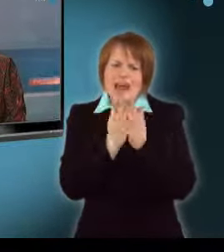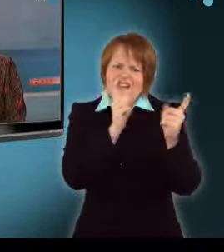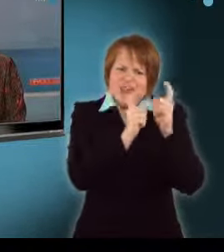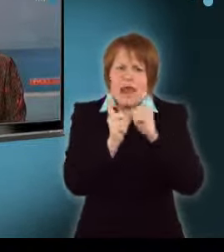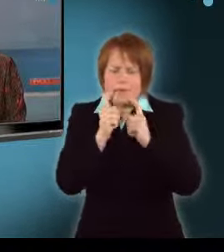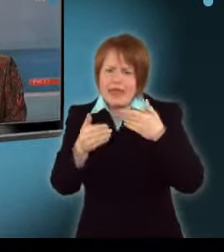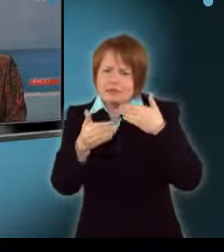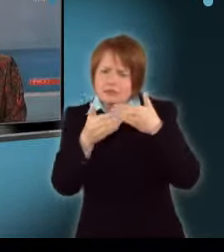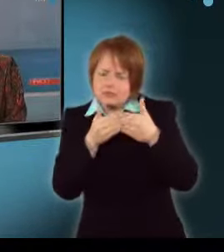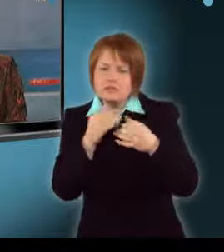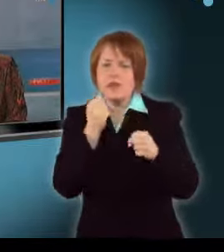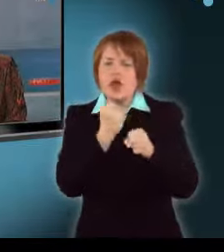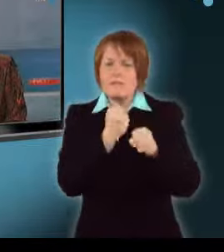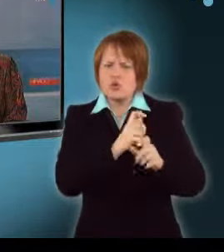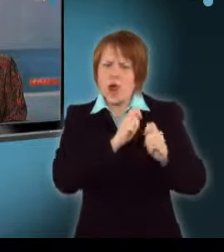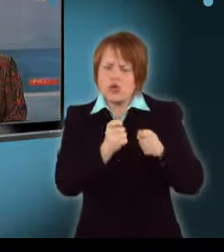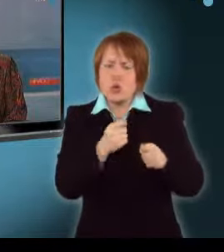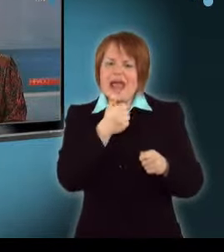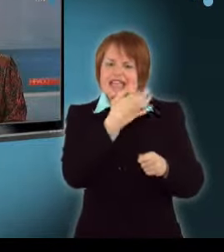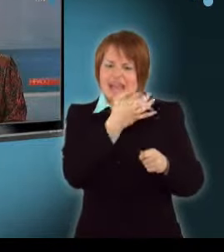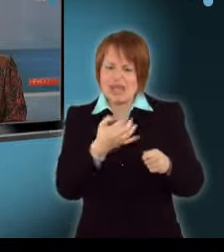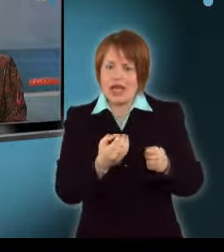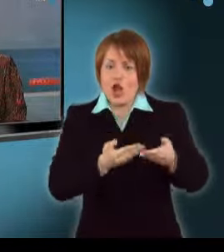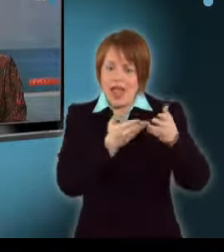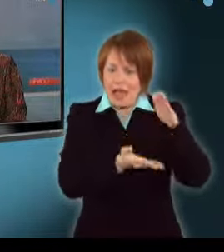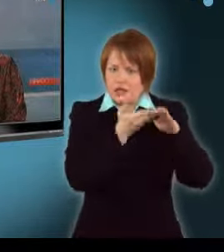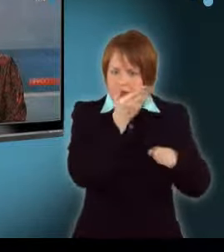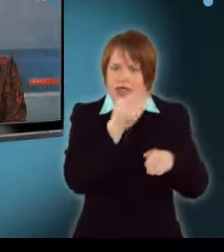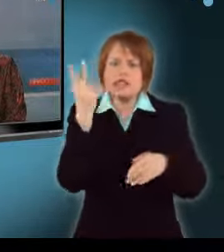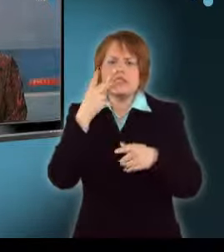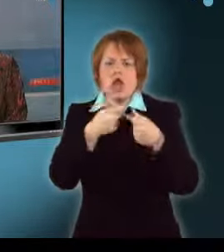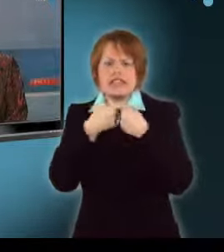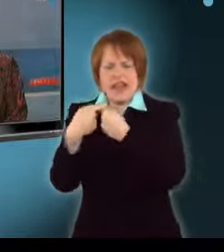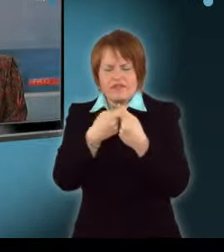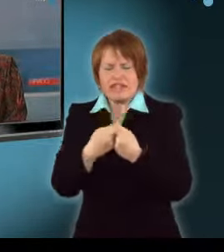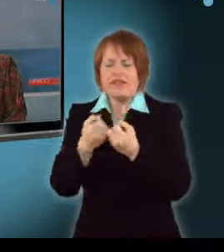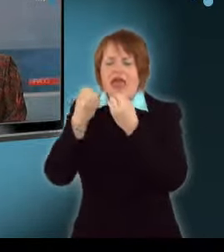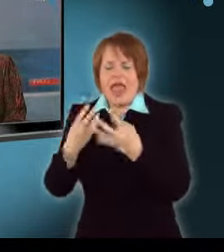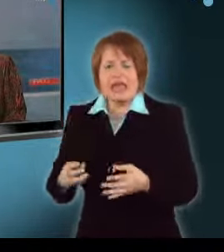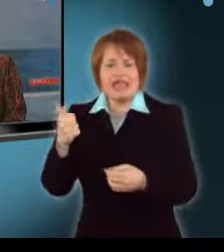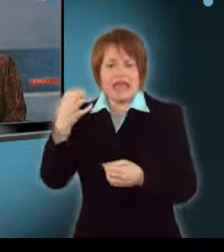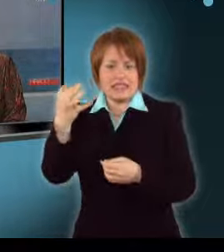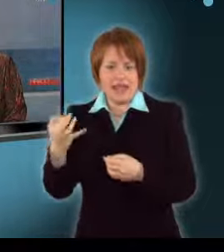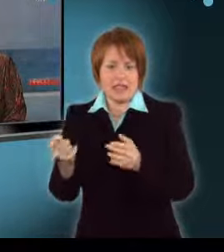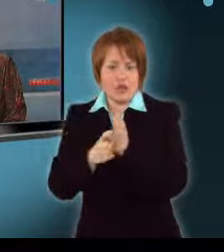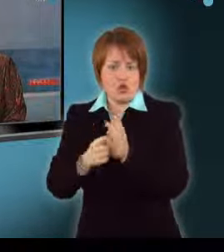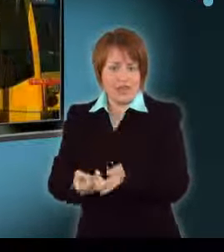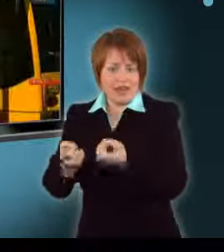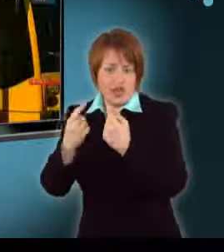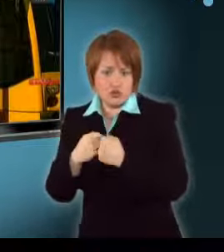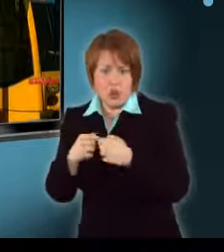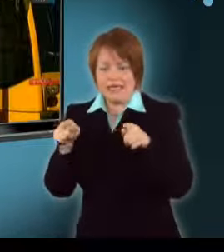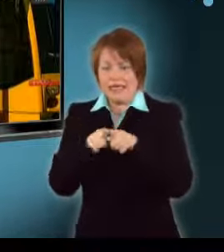miután a munkáltató 1%-kal megemelte ajánlatát, a szakszervezetek pedig engedtek 1%-ot a követeléseikből.